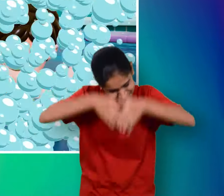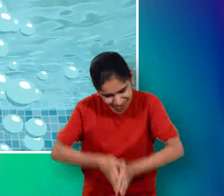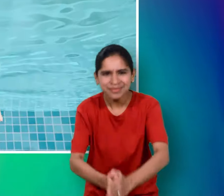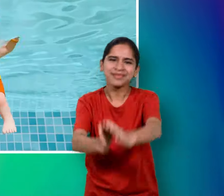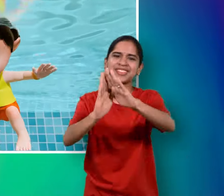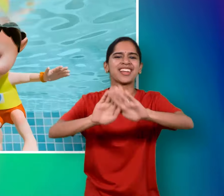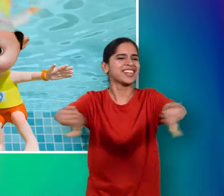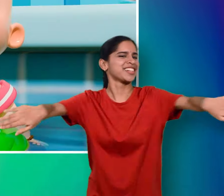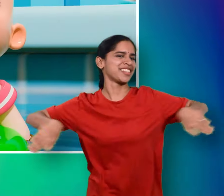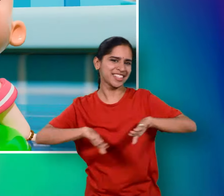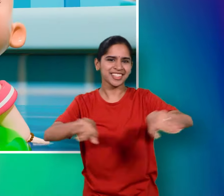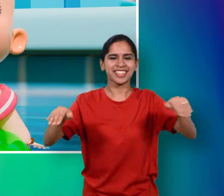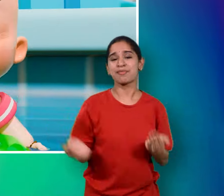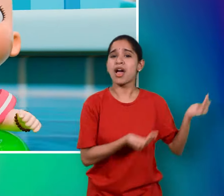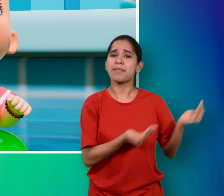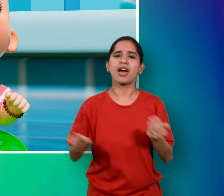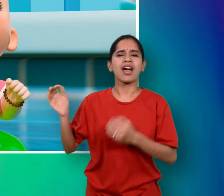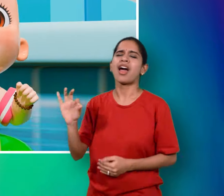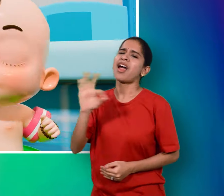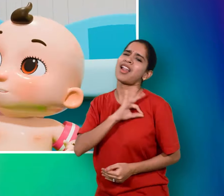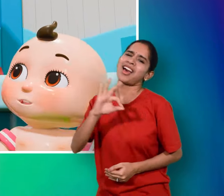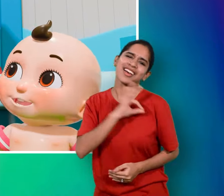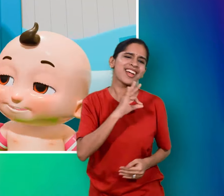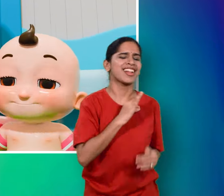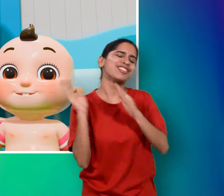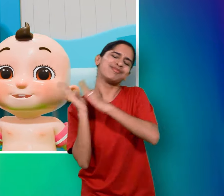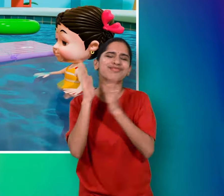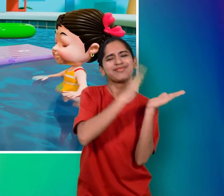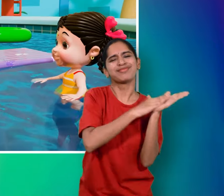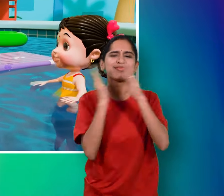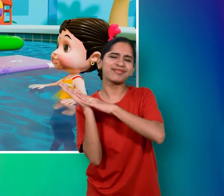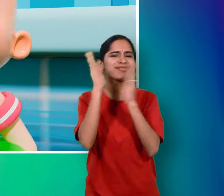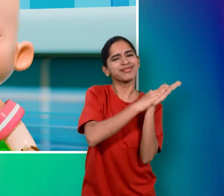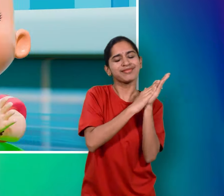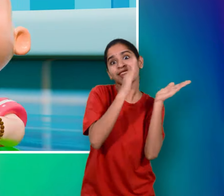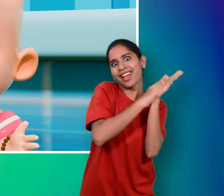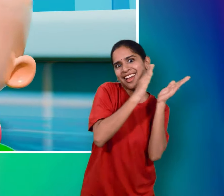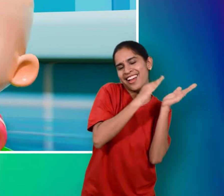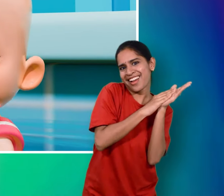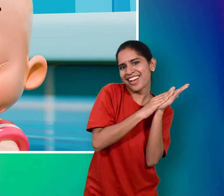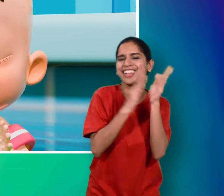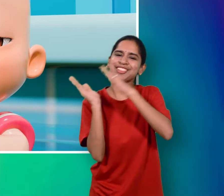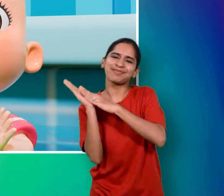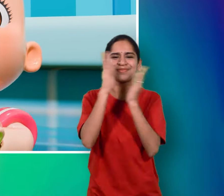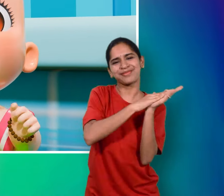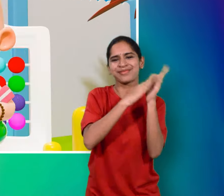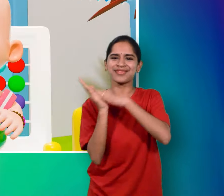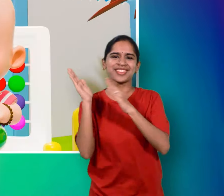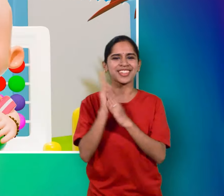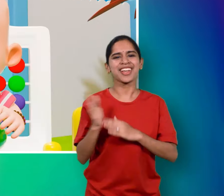गोते लगाएं बेबी को ये पसंद आएं सुर से तैली बचाएं चलो चले